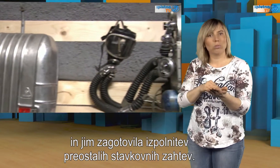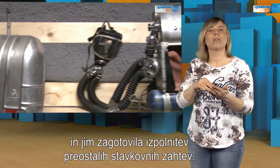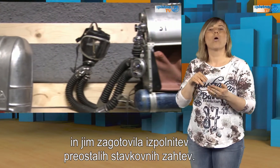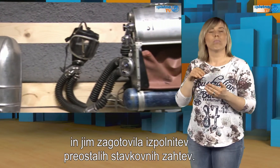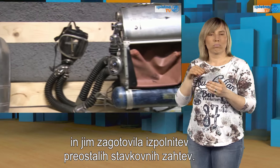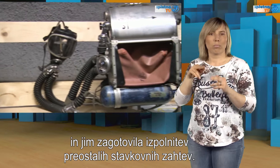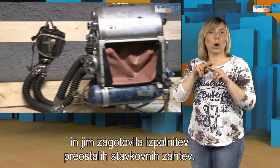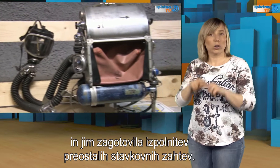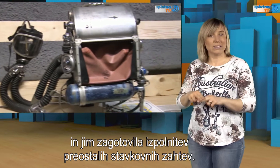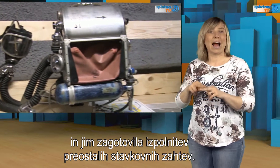stavkovnih zahtev.